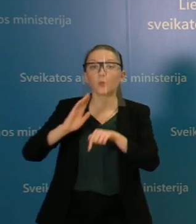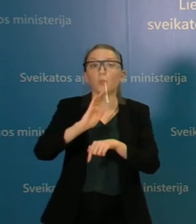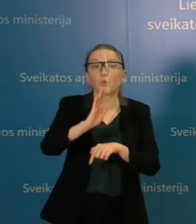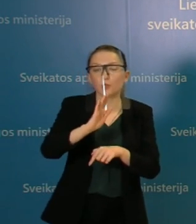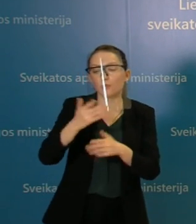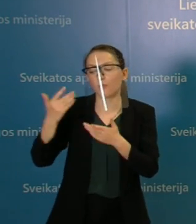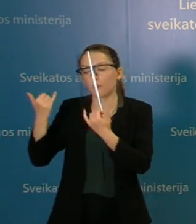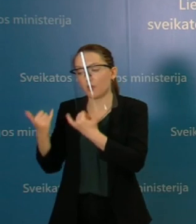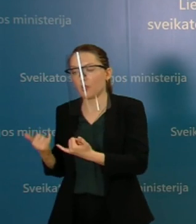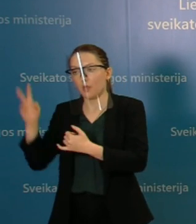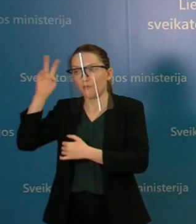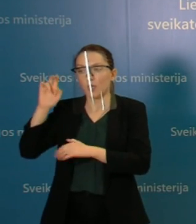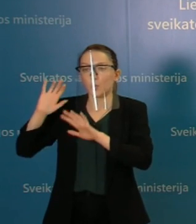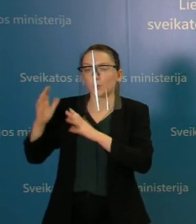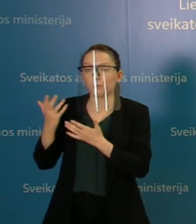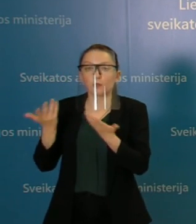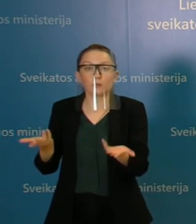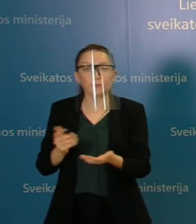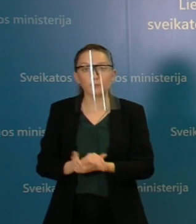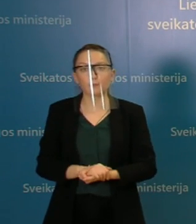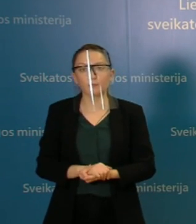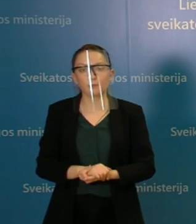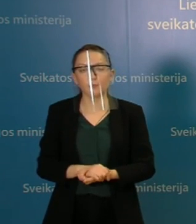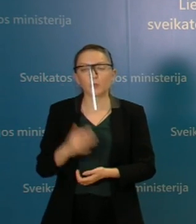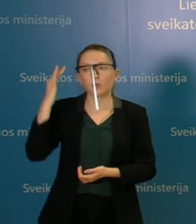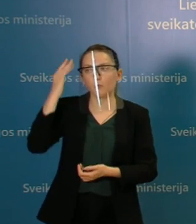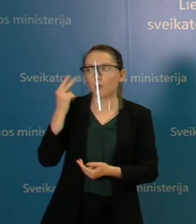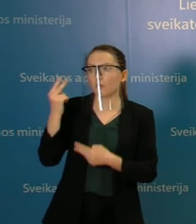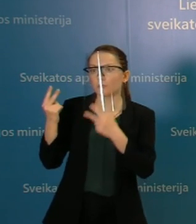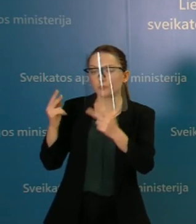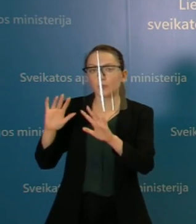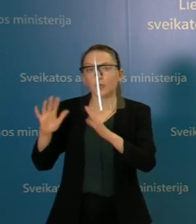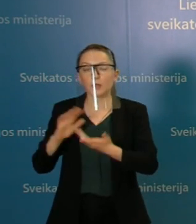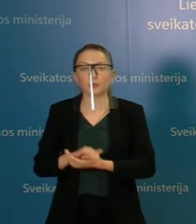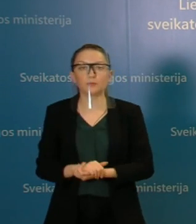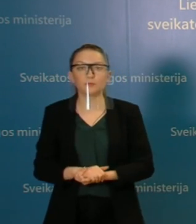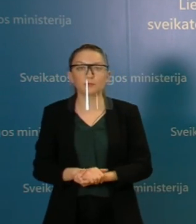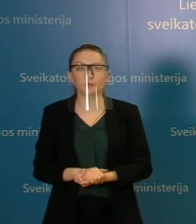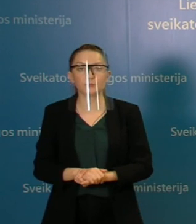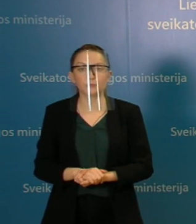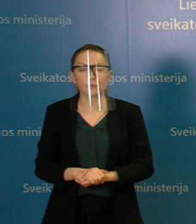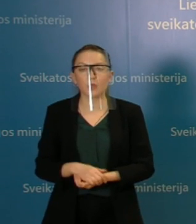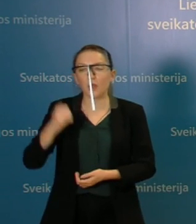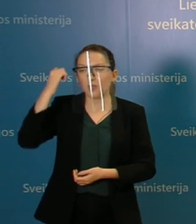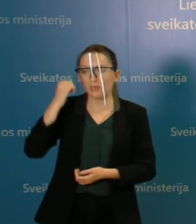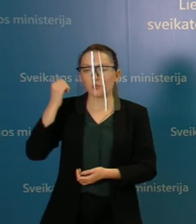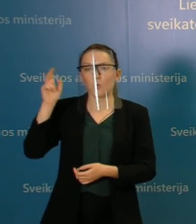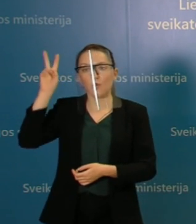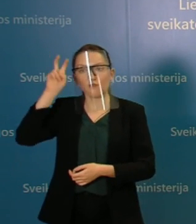esamos vėriausybės, jeigu taip galima sakyti. Tiesiog, kaip jūs galvojote, na, tai čia kaip yra? Ar senoji valdžia